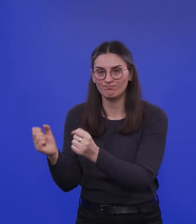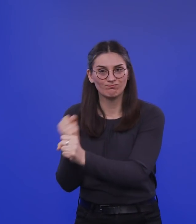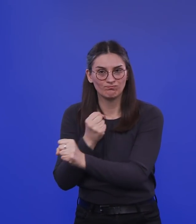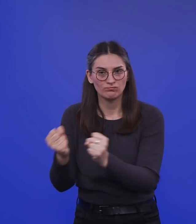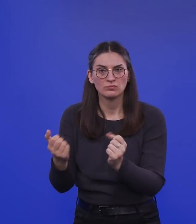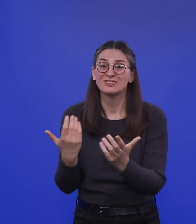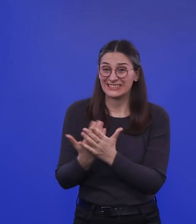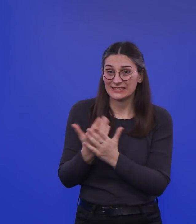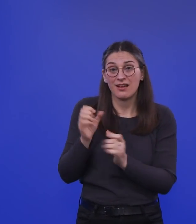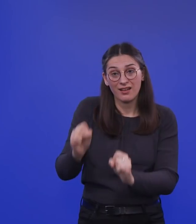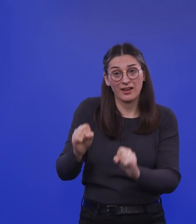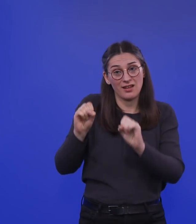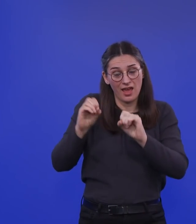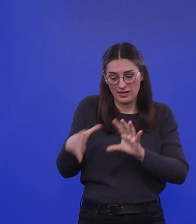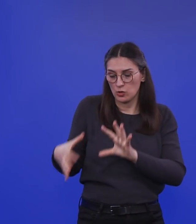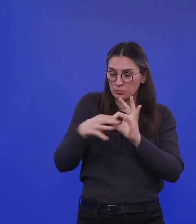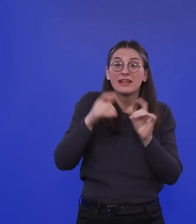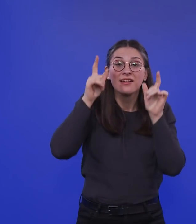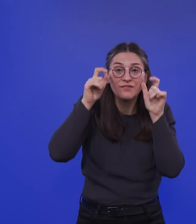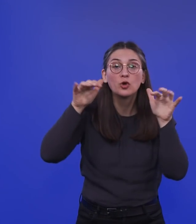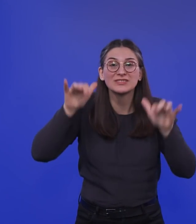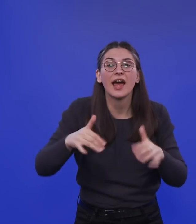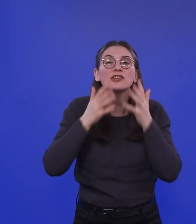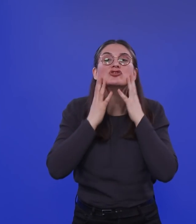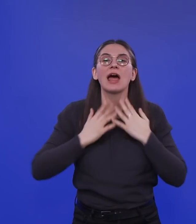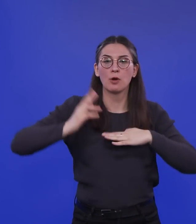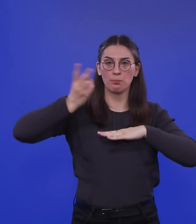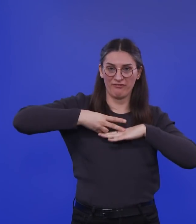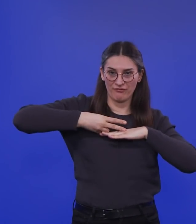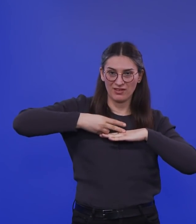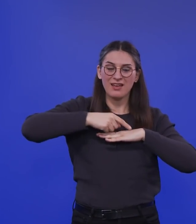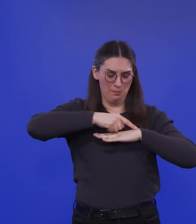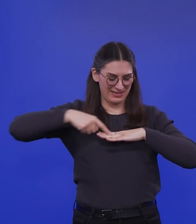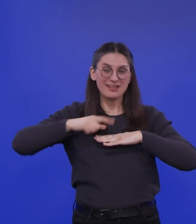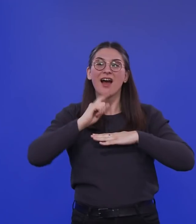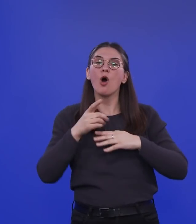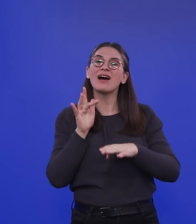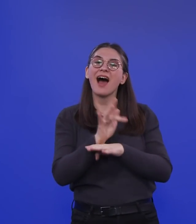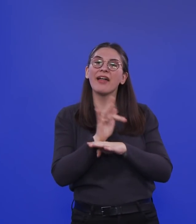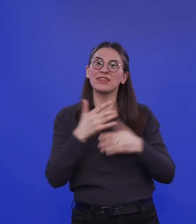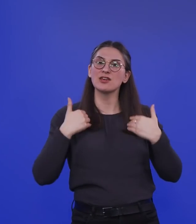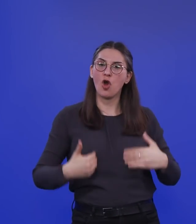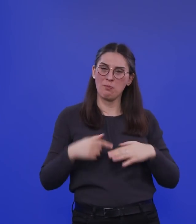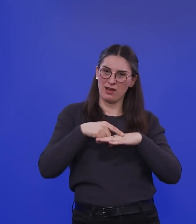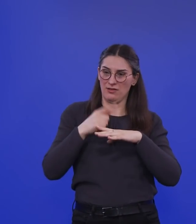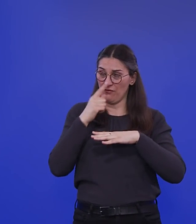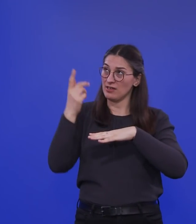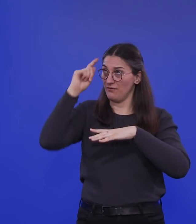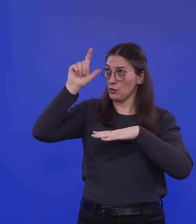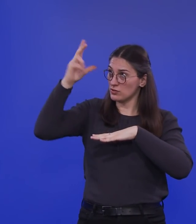Erklärung, das Virus, das ist da auf den Schleimhäuten, aber in den Schleimhäuten sind auch Antikörper und die verkleistern das Virus gleich in dem Moment, wo das Virus